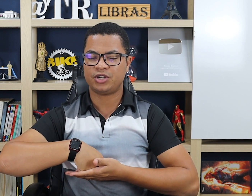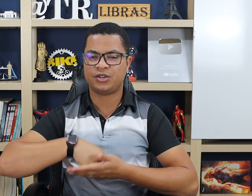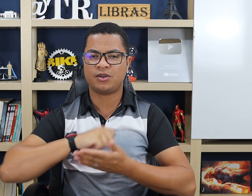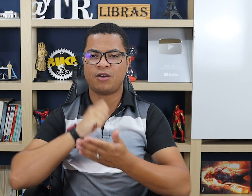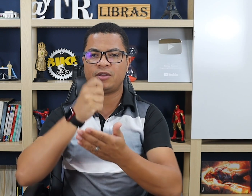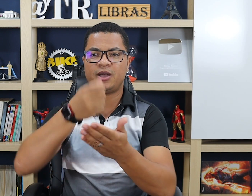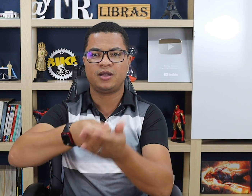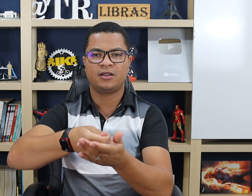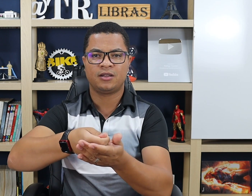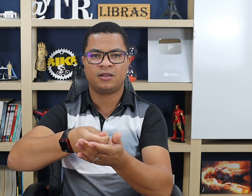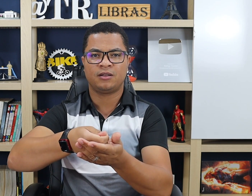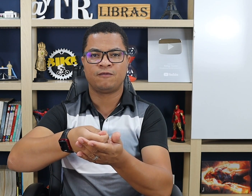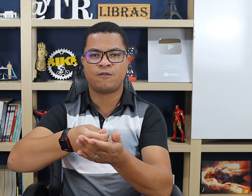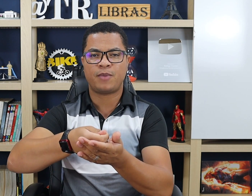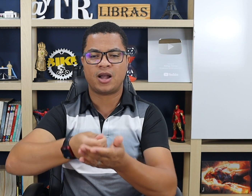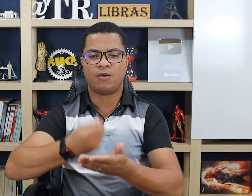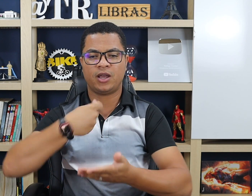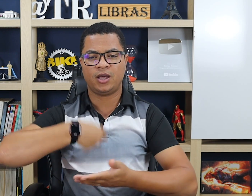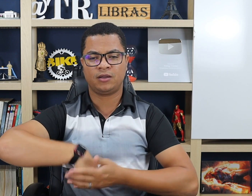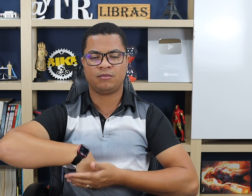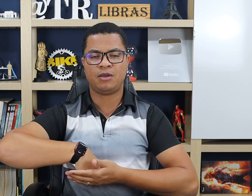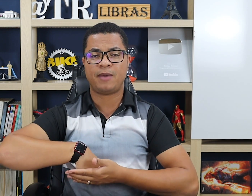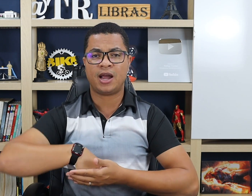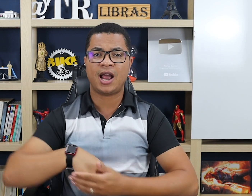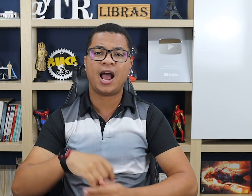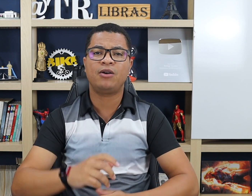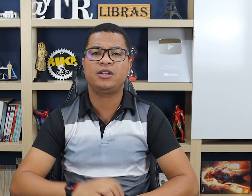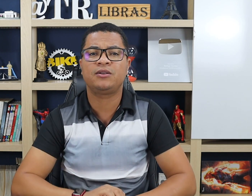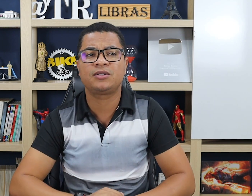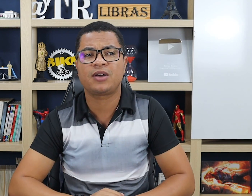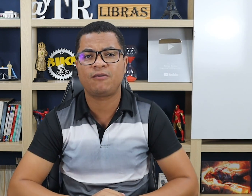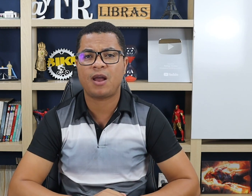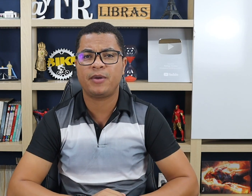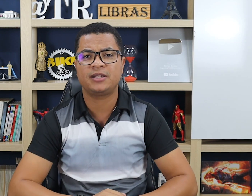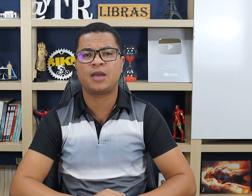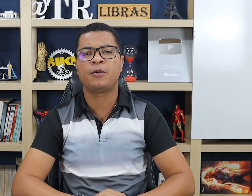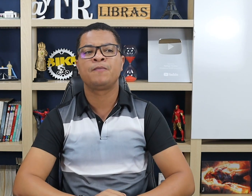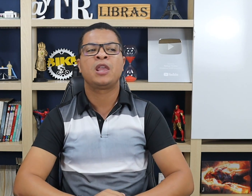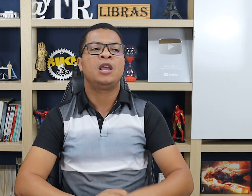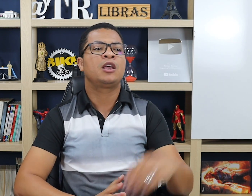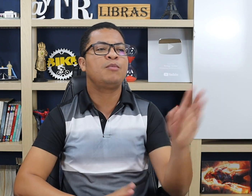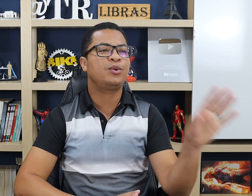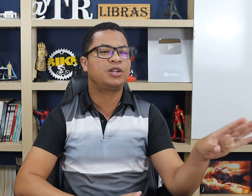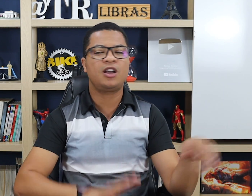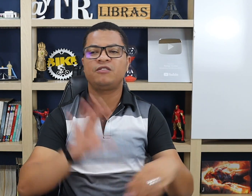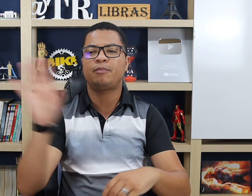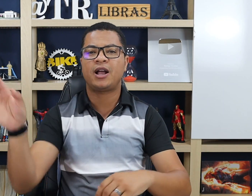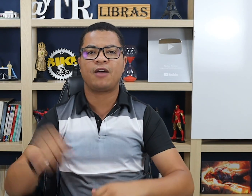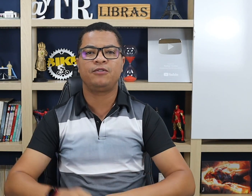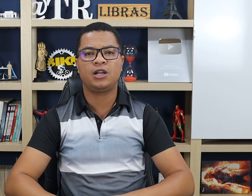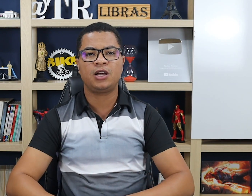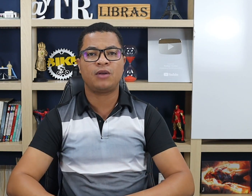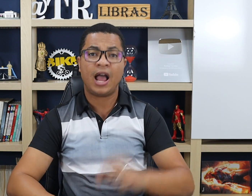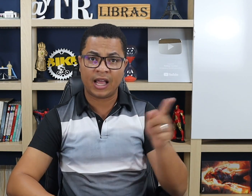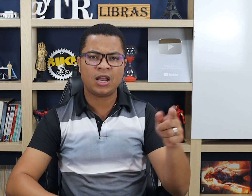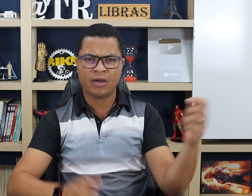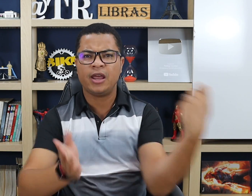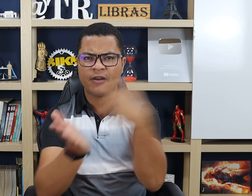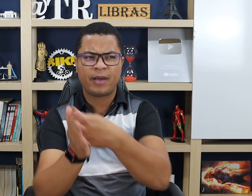direcional também. Vou pagar alguém, me paga. Ah, Rodrigo, se eu quero falar, por exemplo, que o Beltrão vai pagar fulano. Ah, não, ele vai